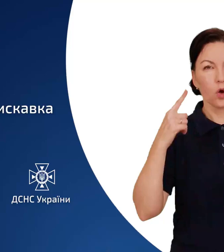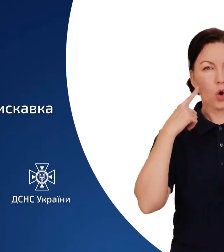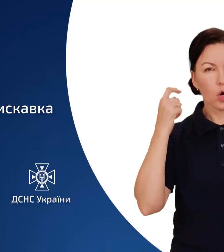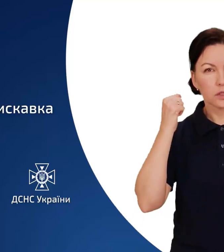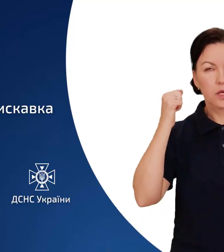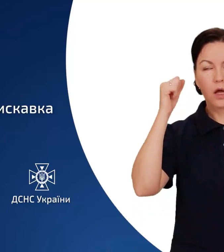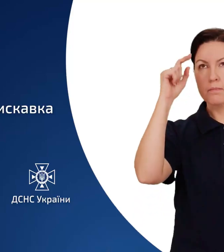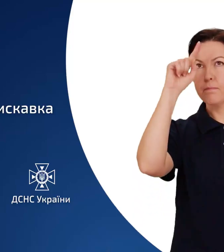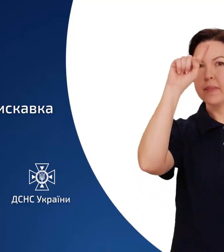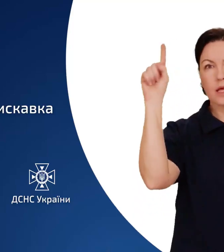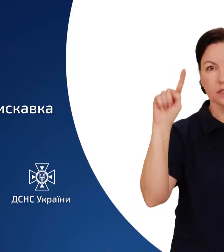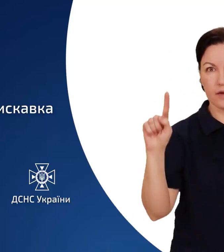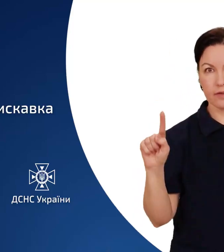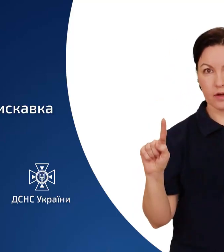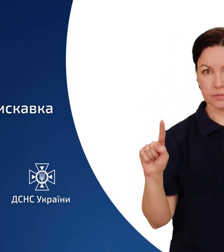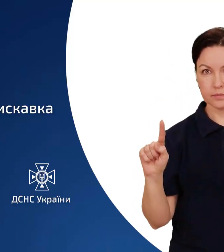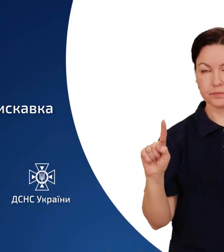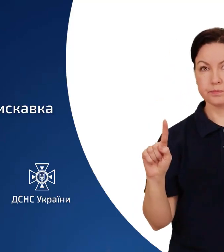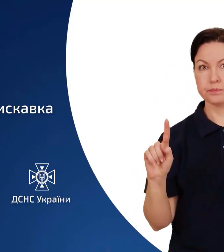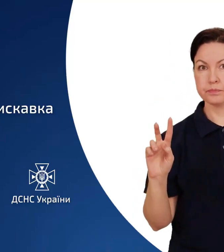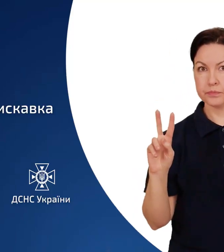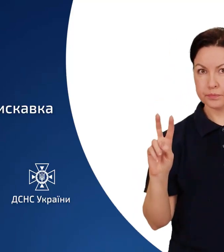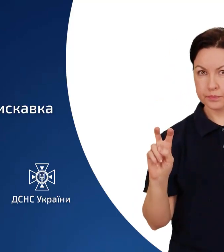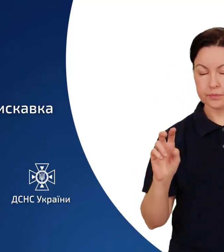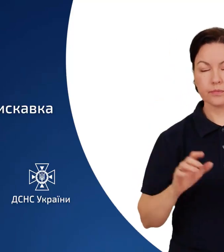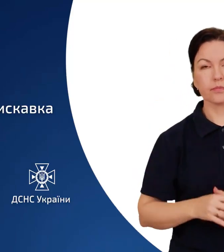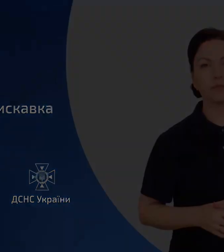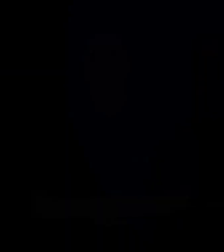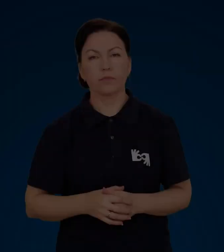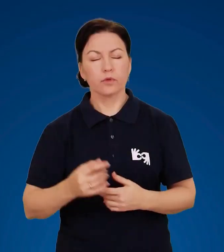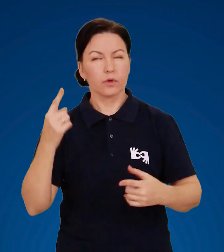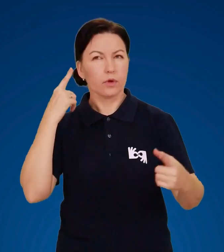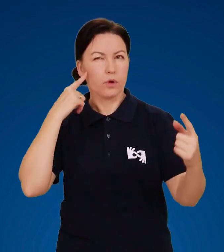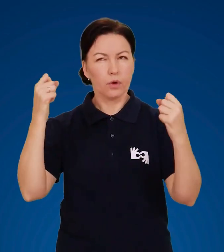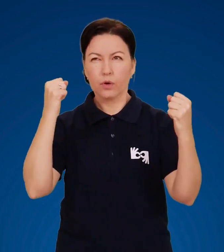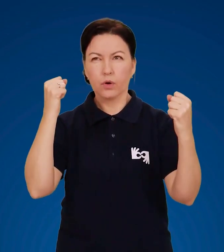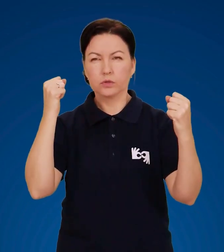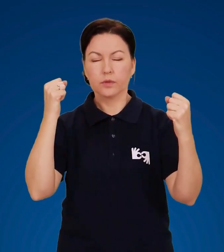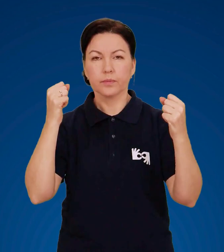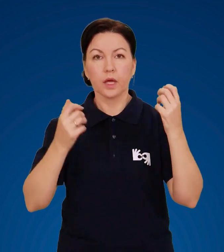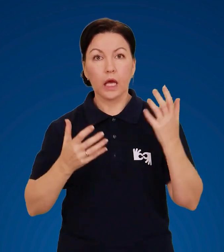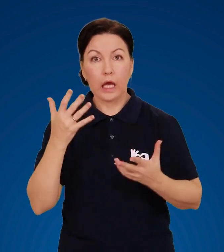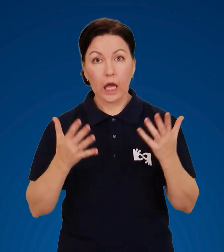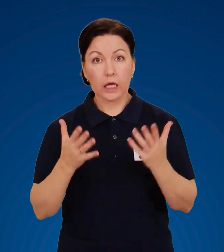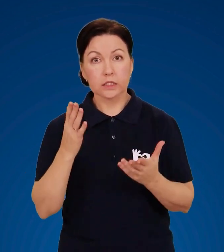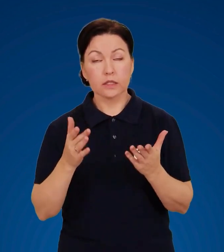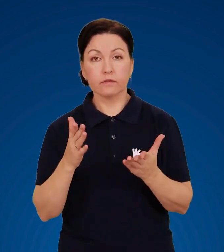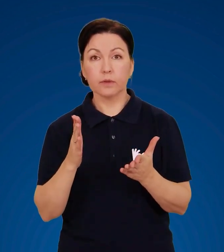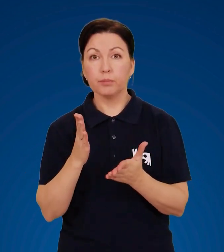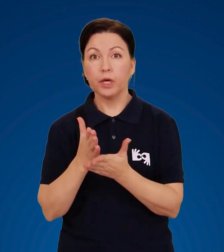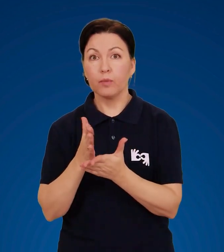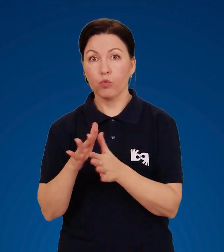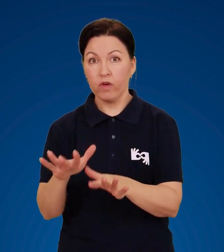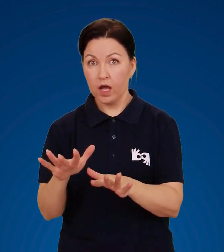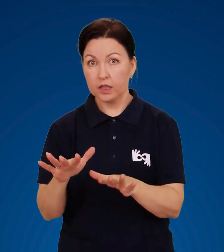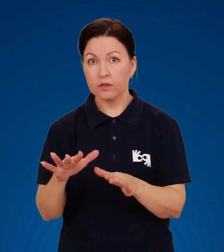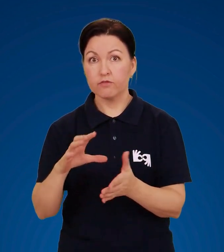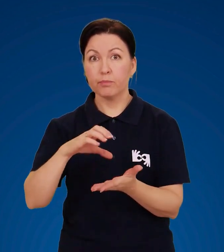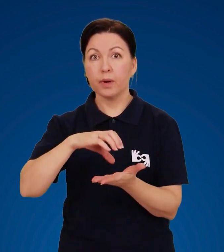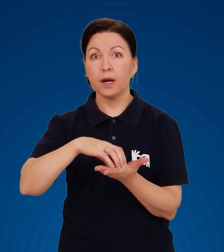Гроза та блискавка Гроза Якщо ви перебуваєте у